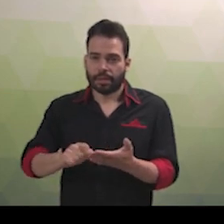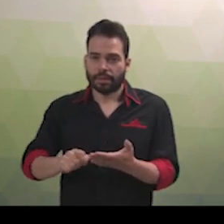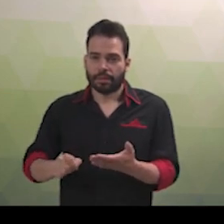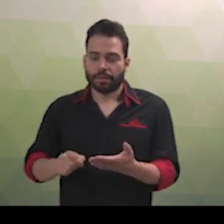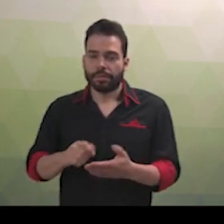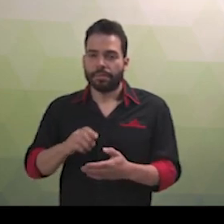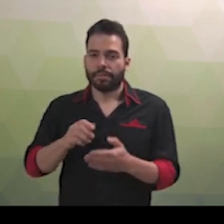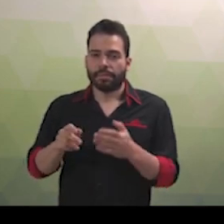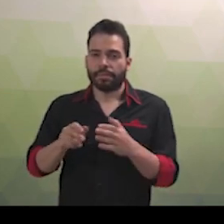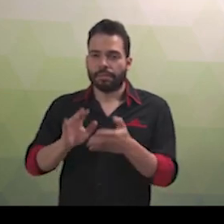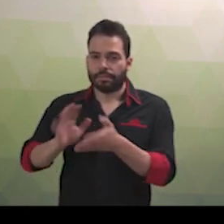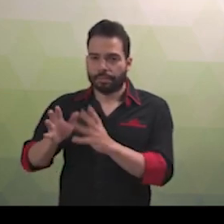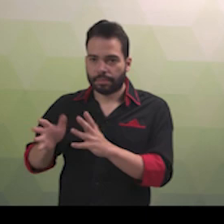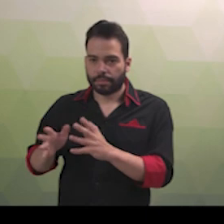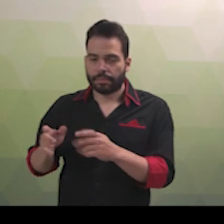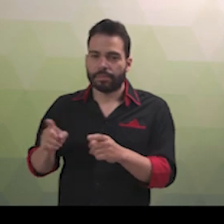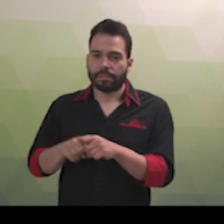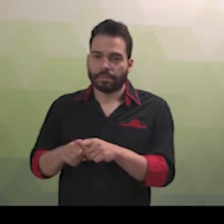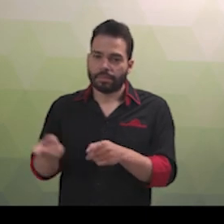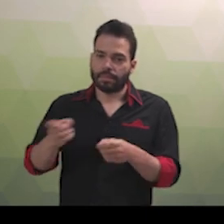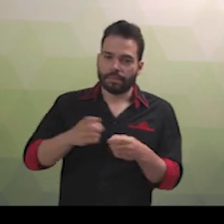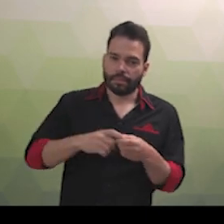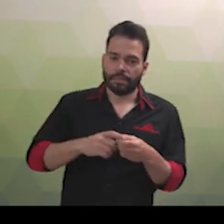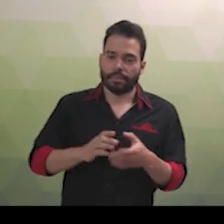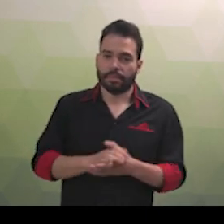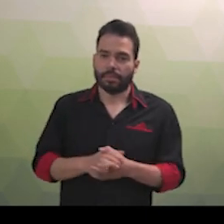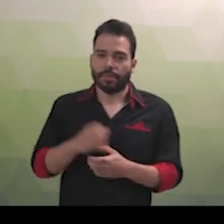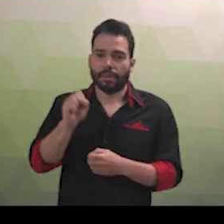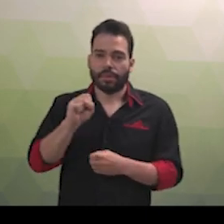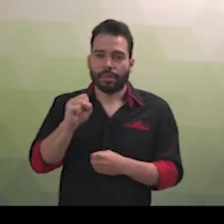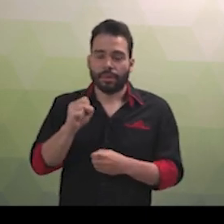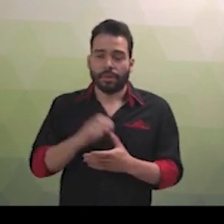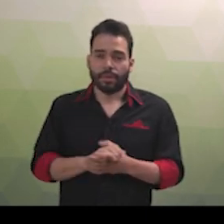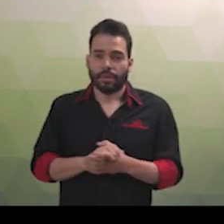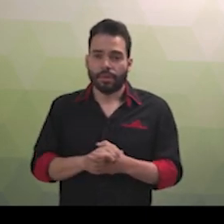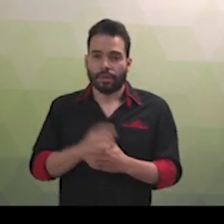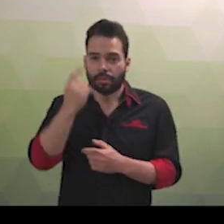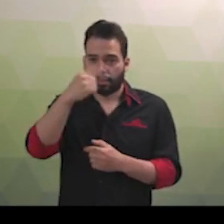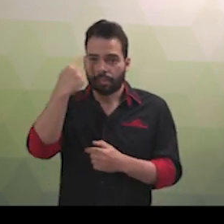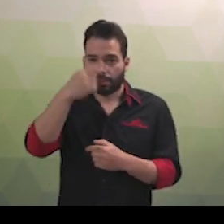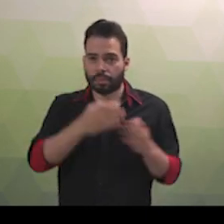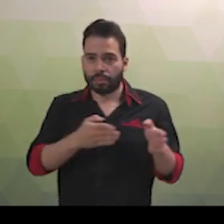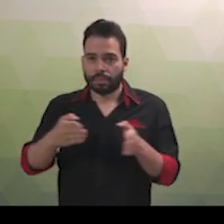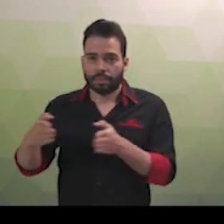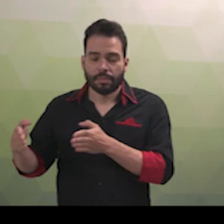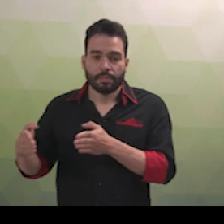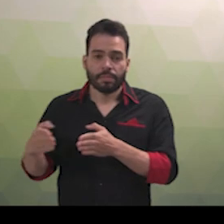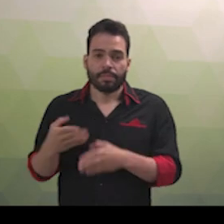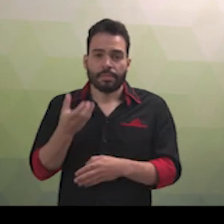-versa. Artigo 8º A duração do trabalho dos profissionais de que trata essa lei será de 6 horas diárias